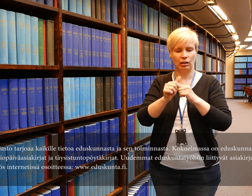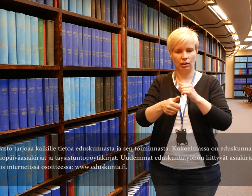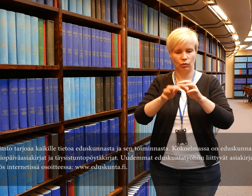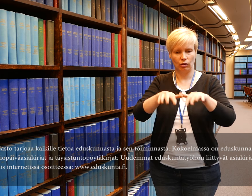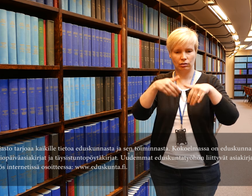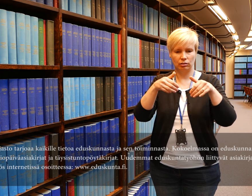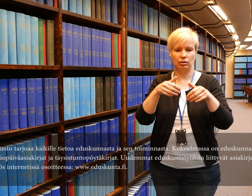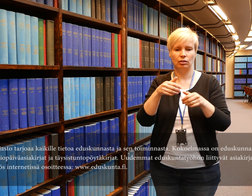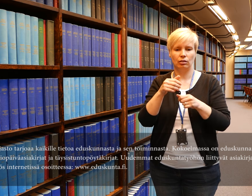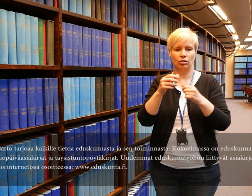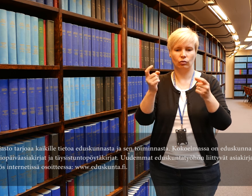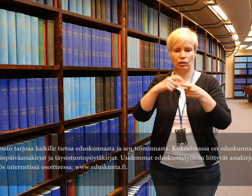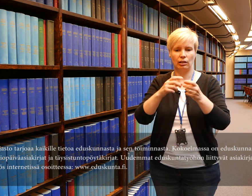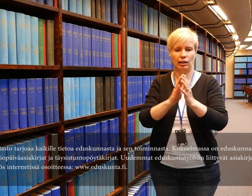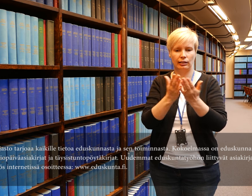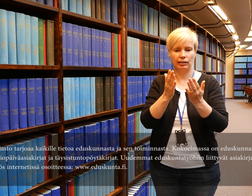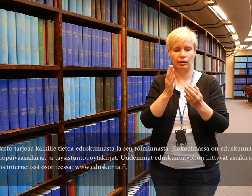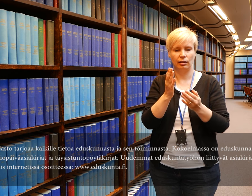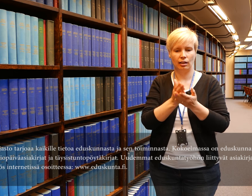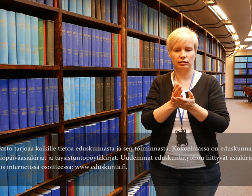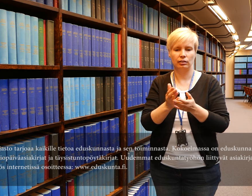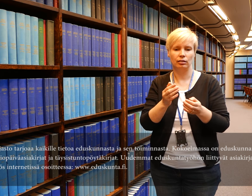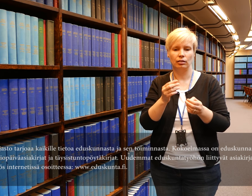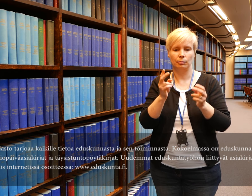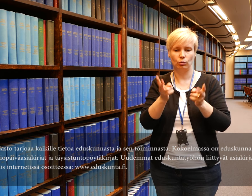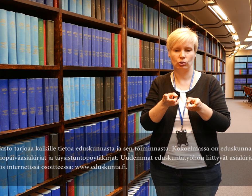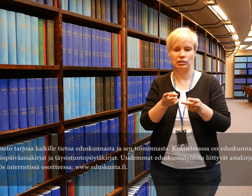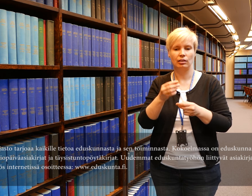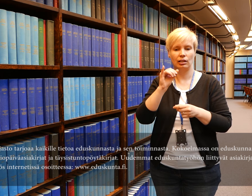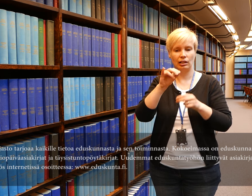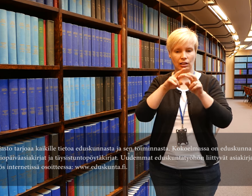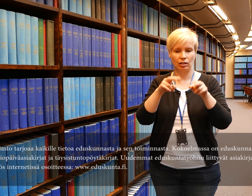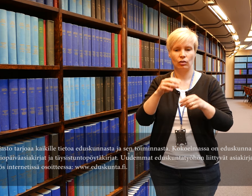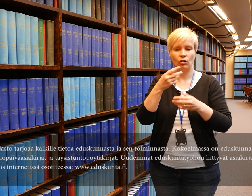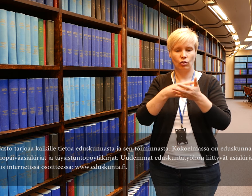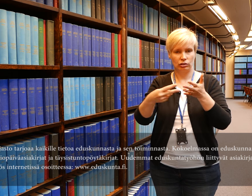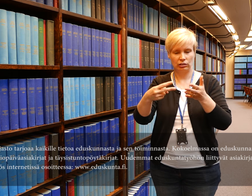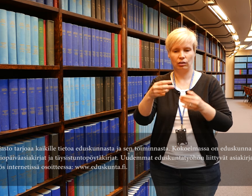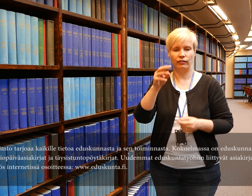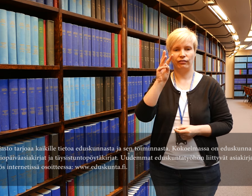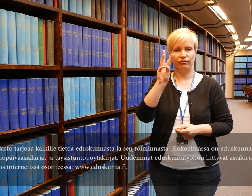Uudemmat eduskuntatyöhön liittyvät asiakirjat ovat myös internetissä osoitteessa www